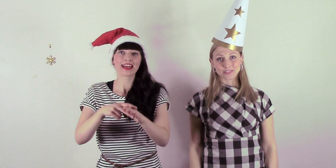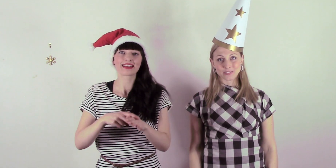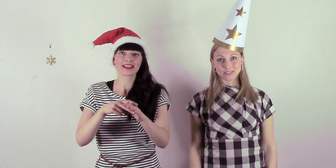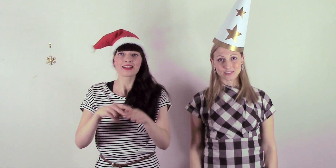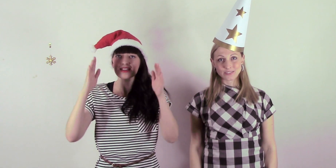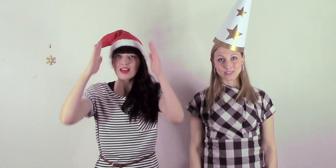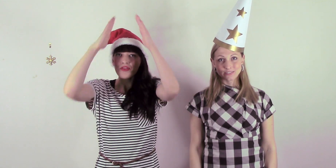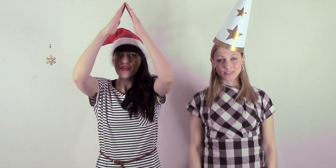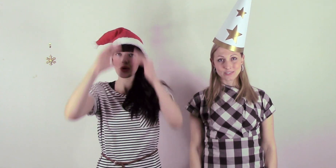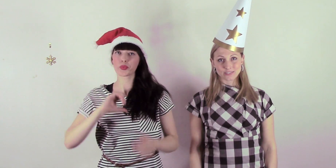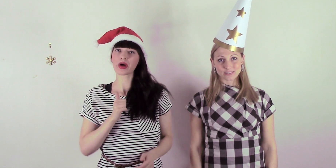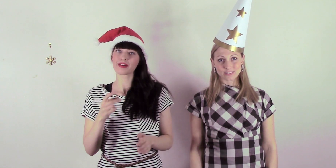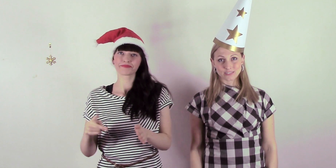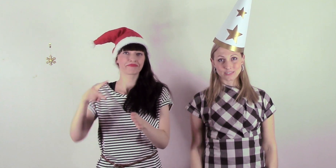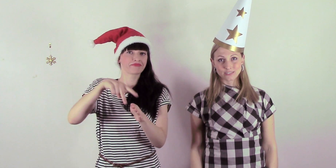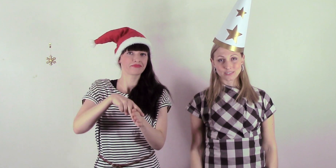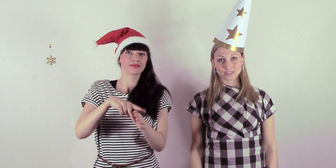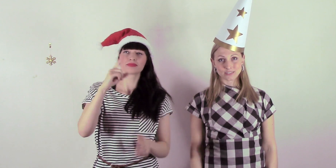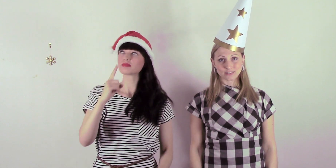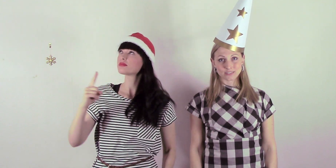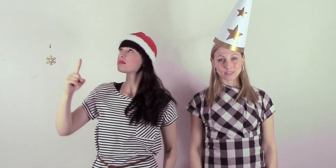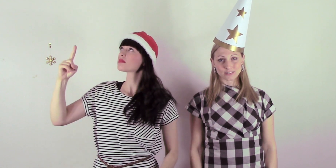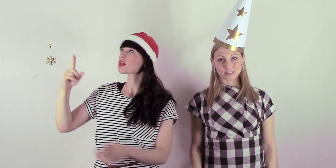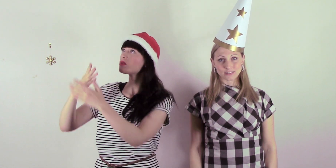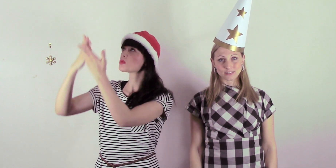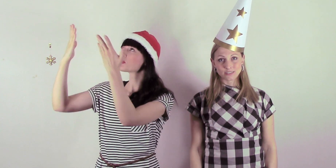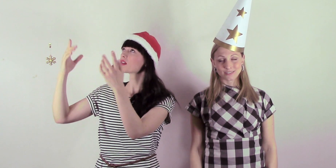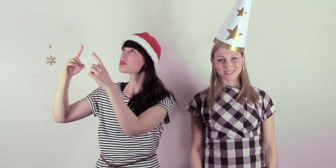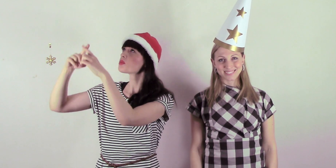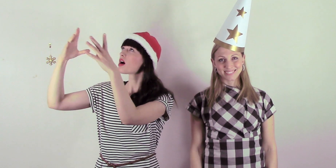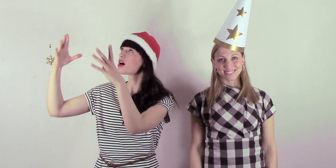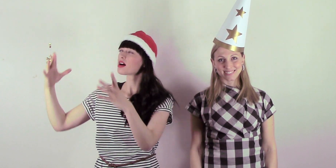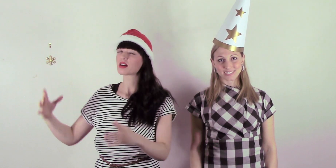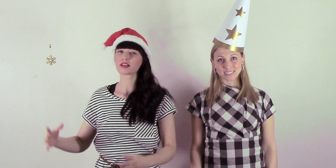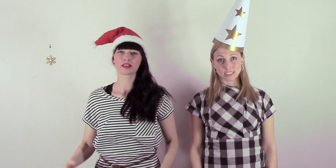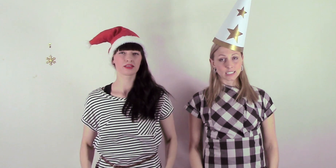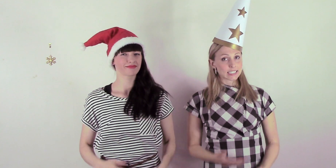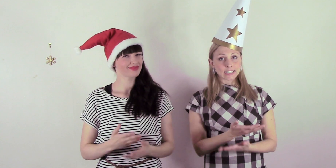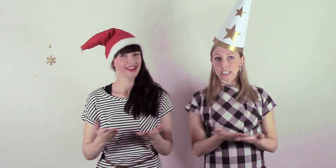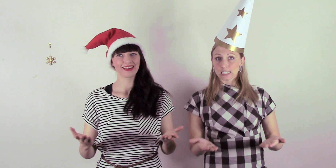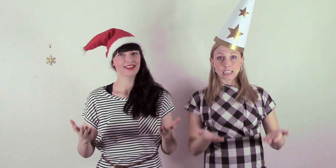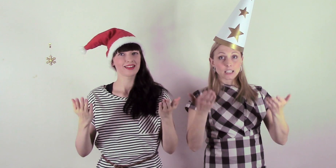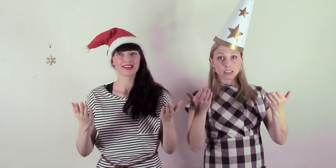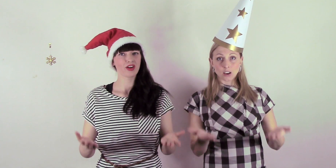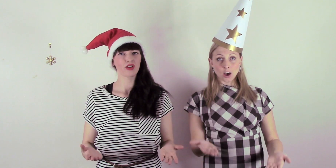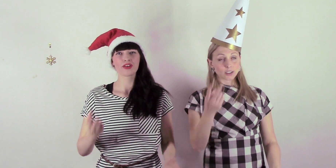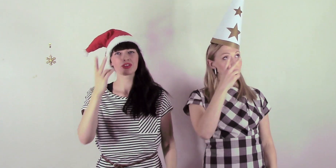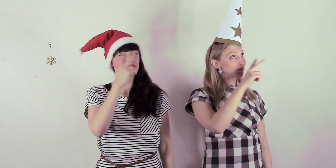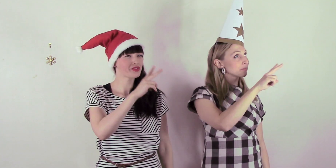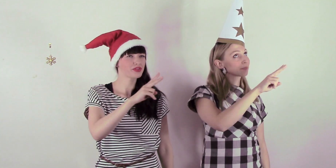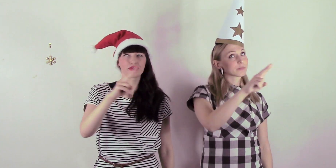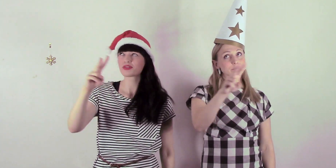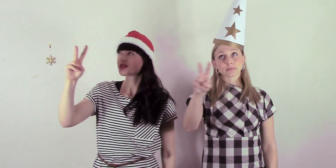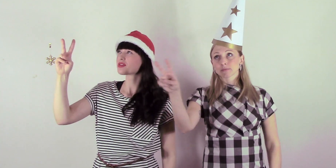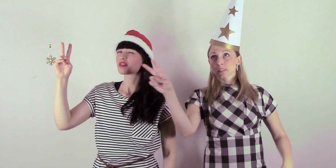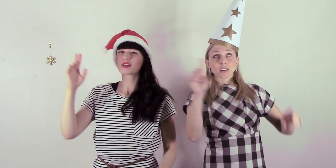Staffan Allt för den ljusa stjärnan Ingen dag är synesen